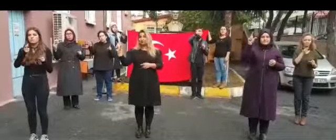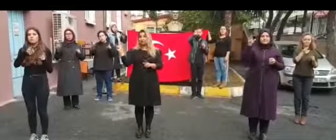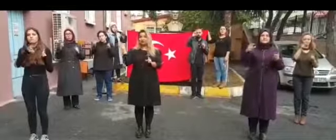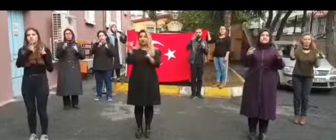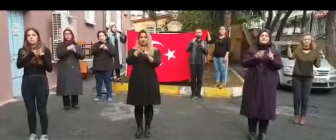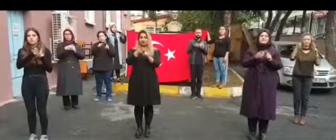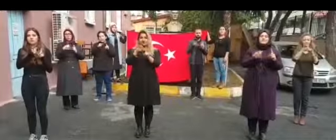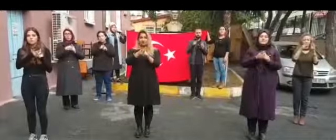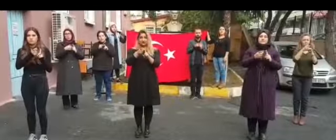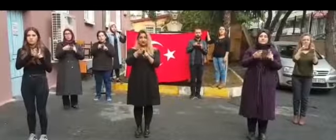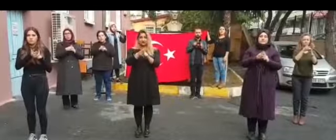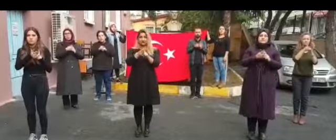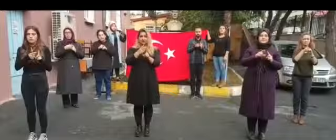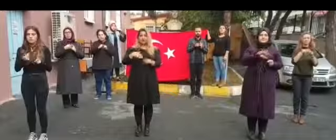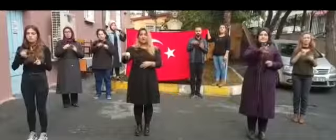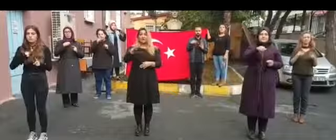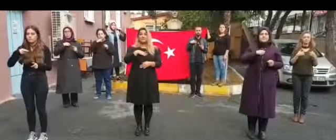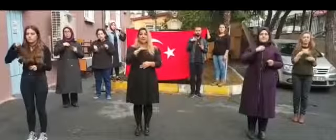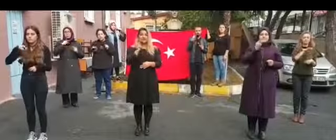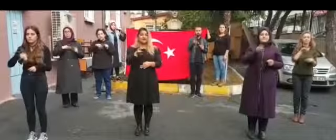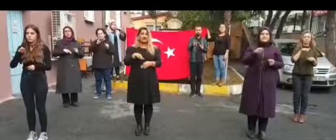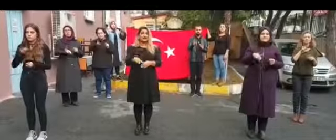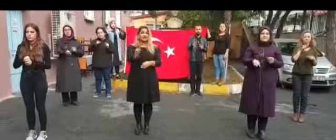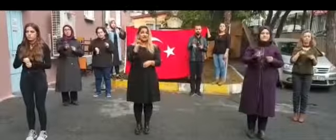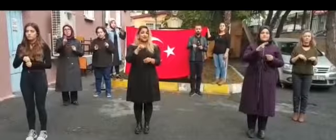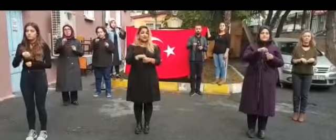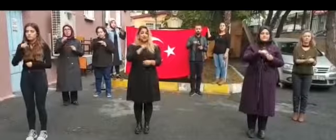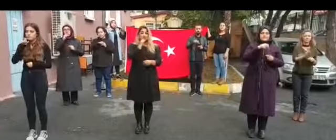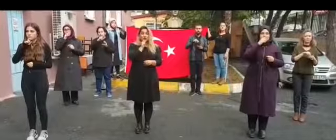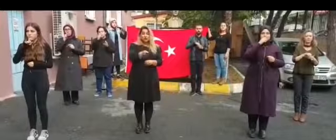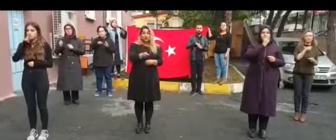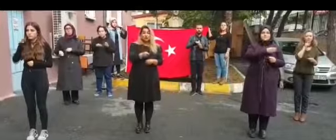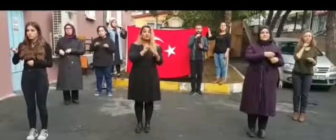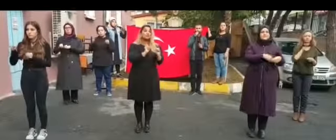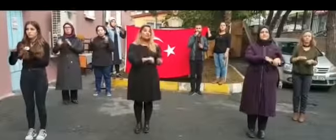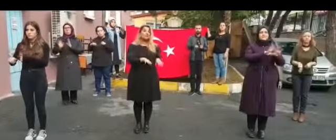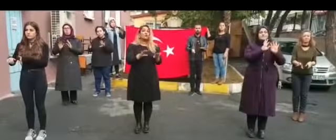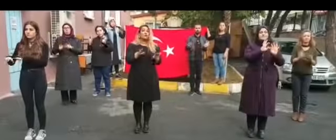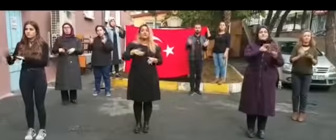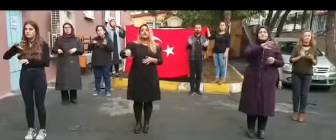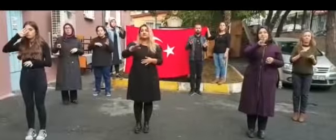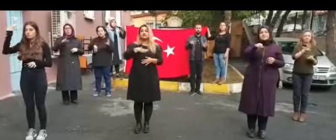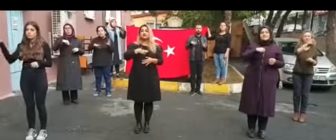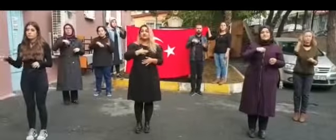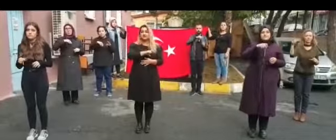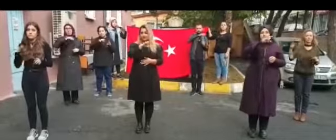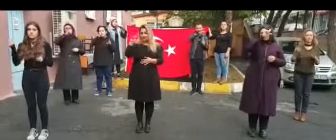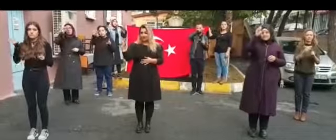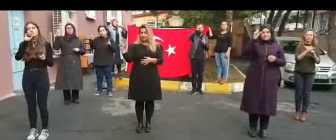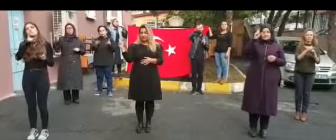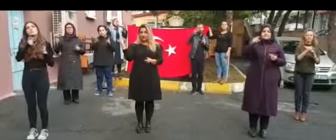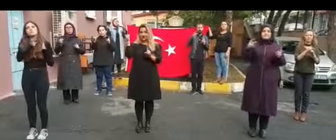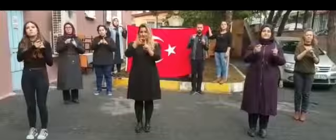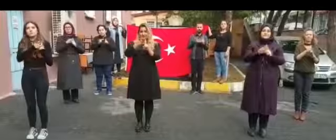cumhuriyet bekçileriyiz Biz senin izindeyiz, sözümüzden dönmeyiz Her birimiz cumhuriyet